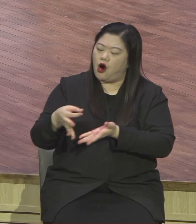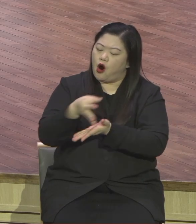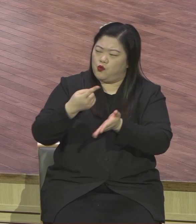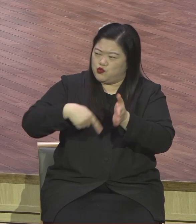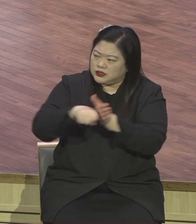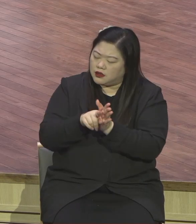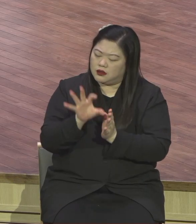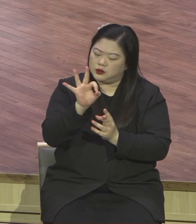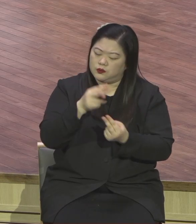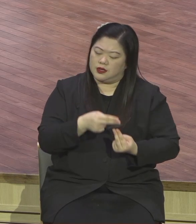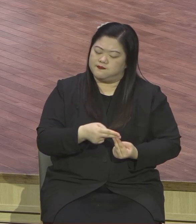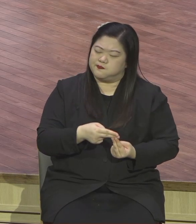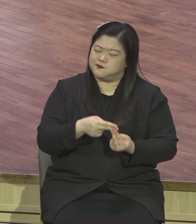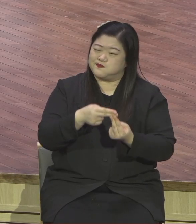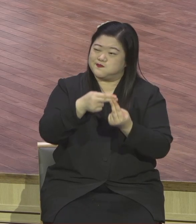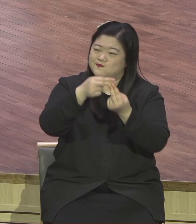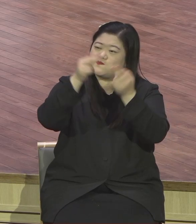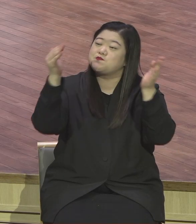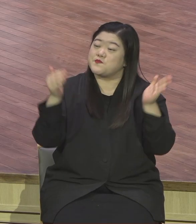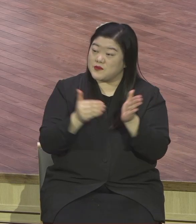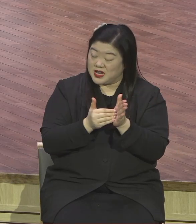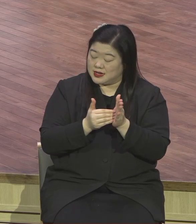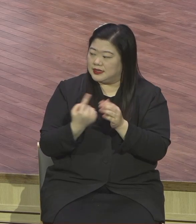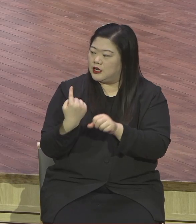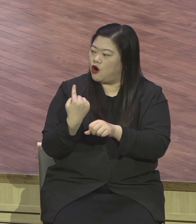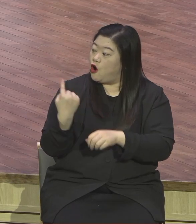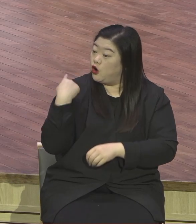어제 드렸습니다. 뱃구자